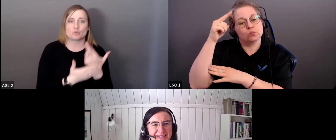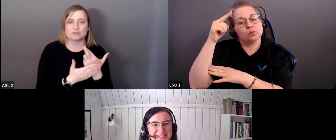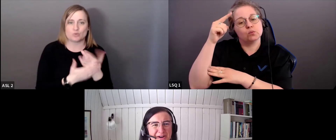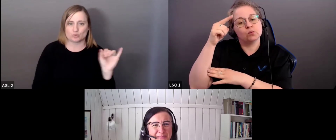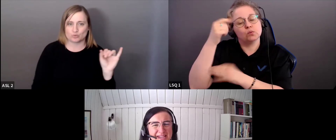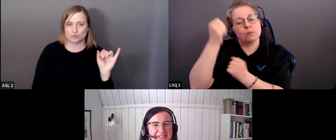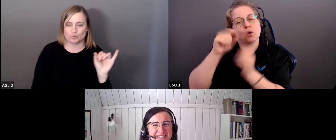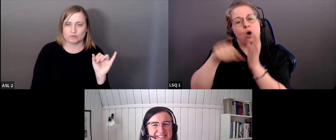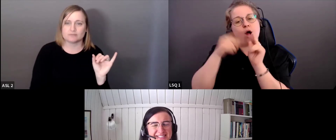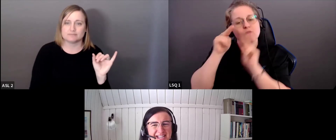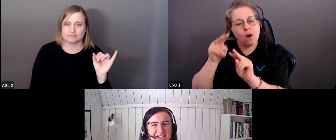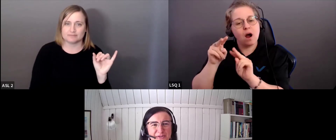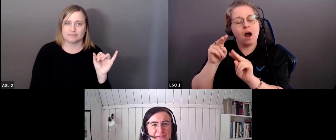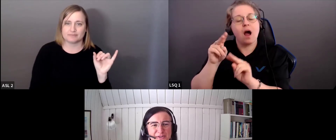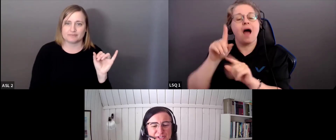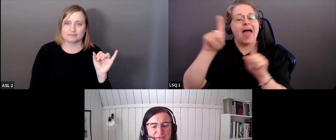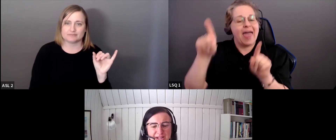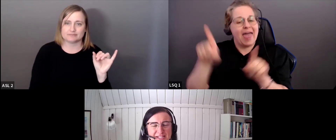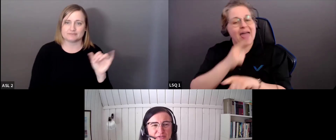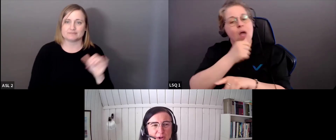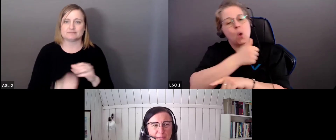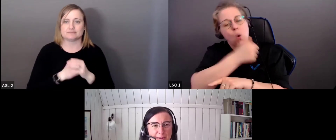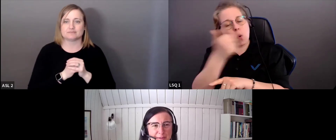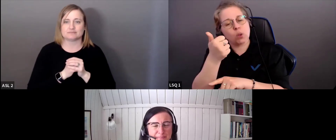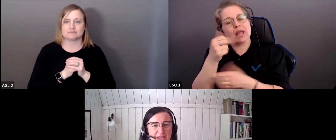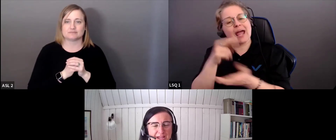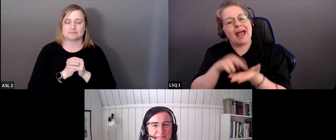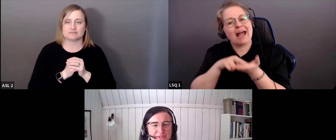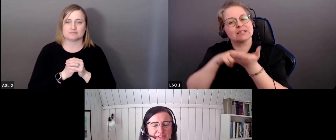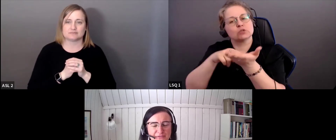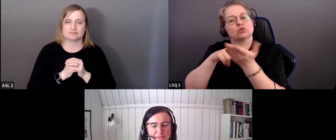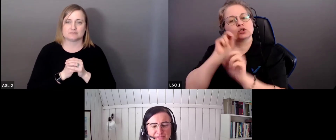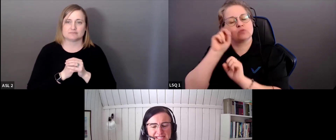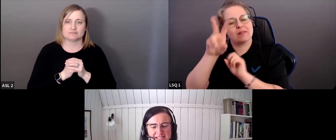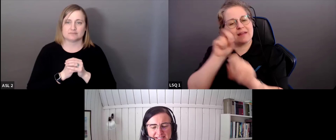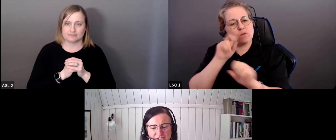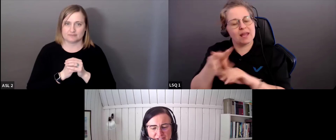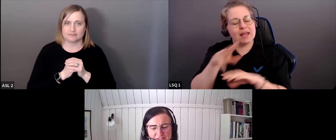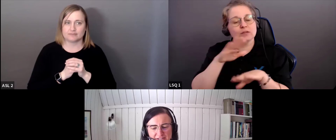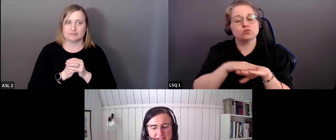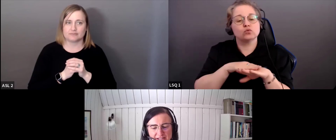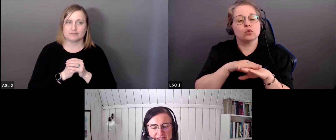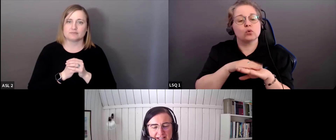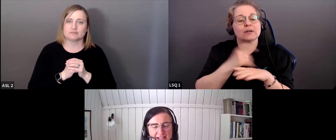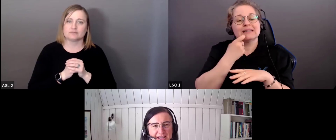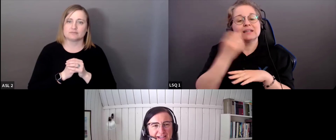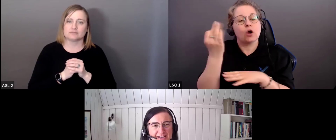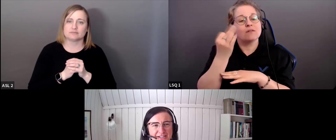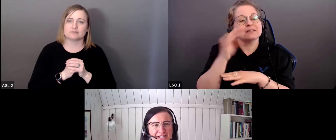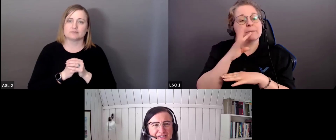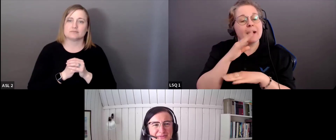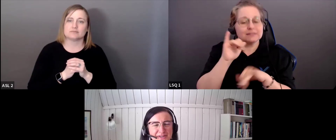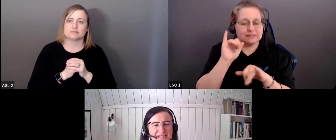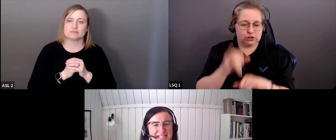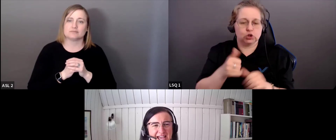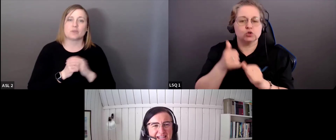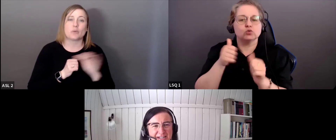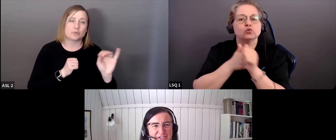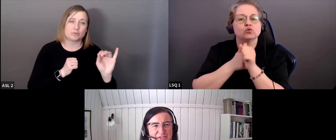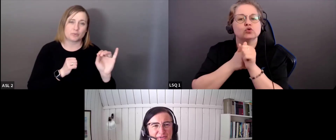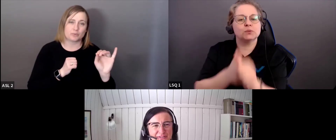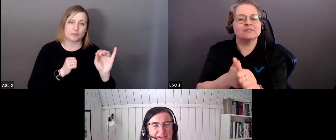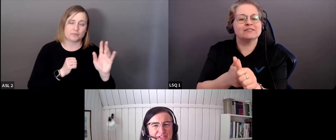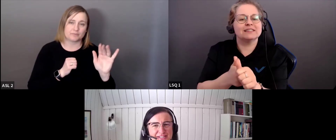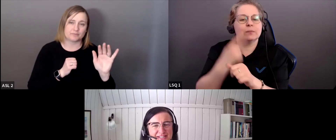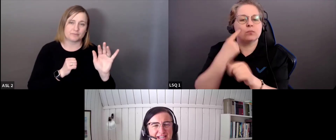ainsi que des liens à d'autres ressources dont ont parlé nos panélistes. Ce sera donc le suivi de la séance d